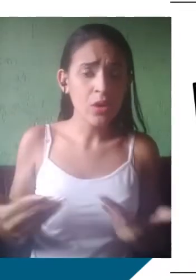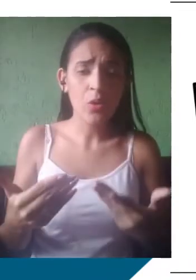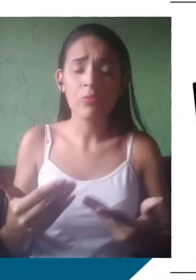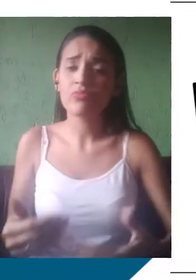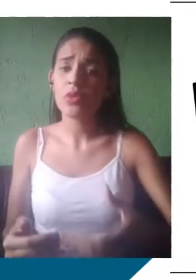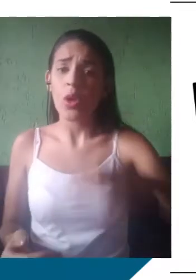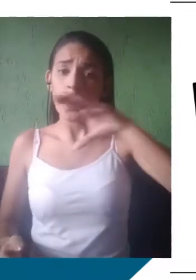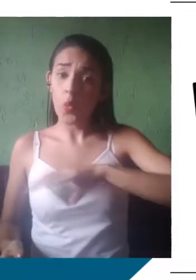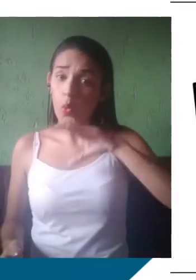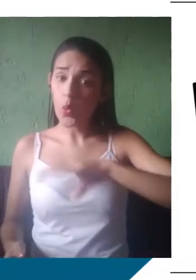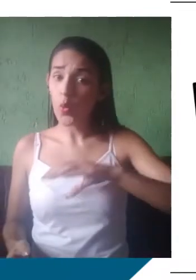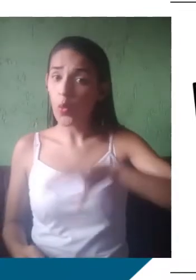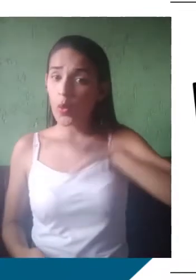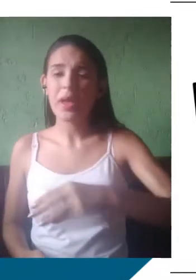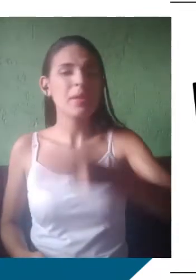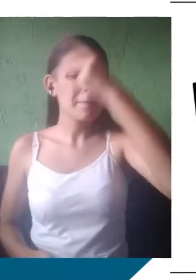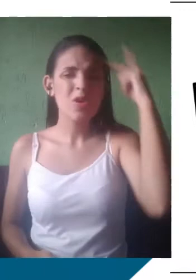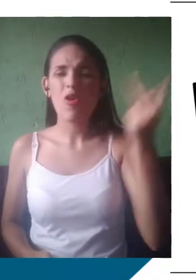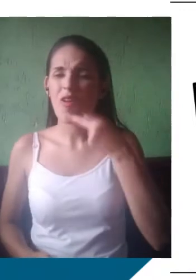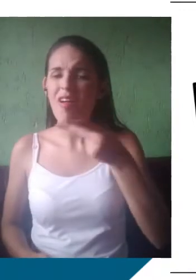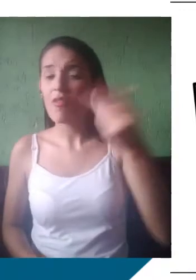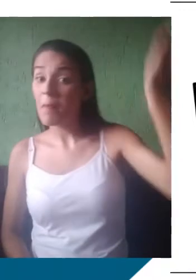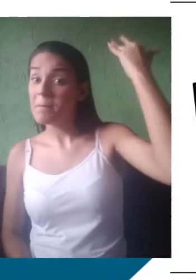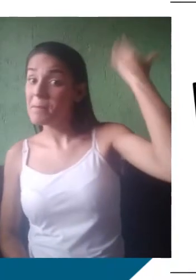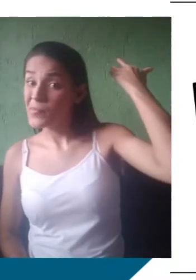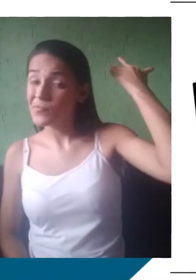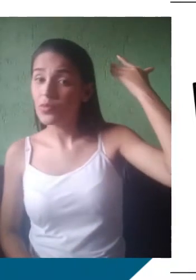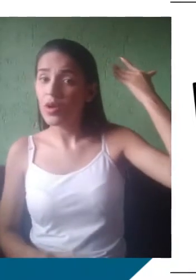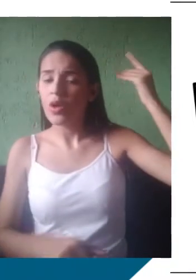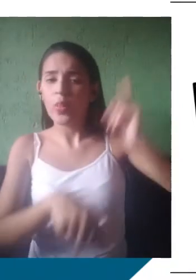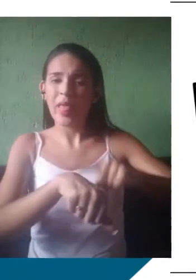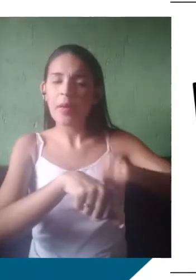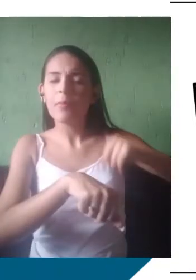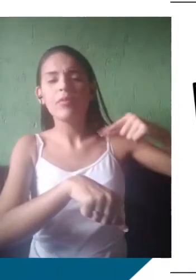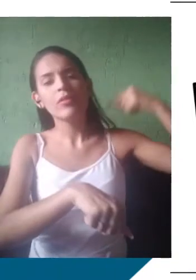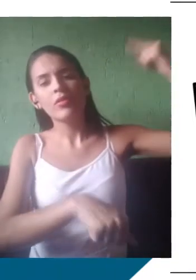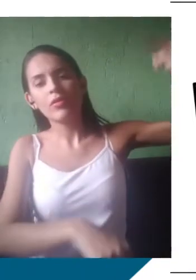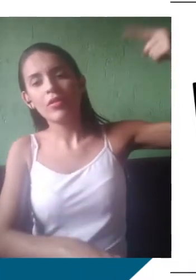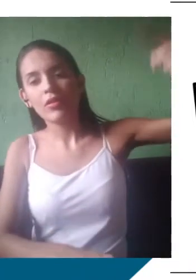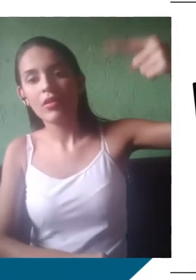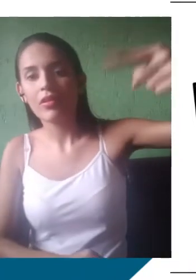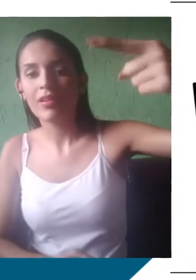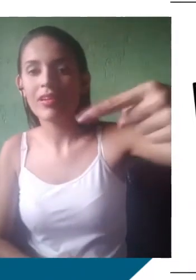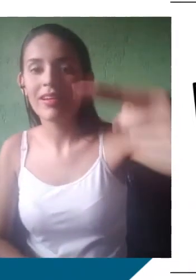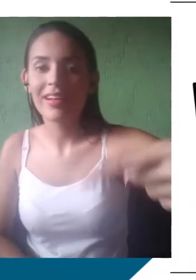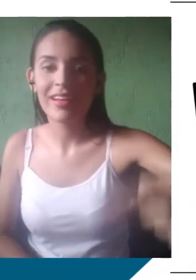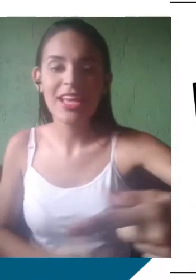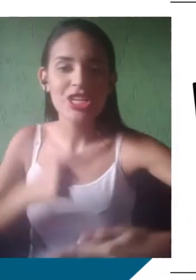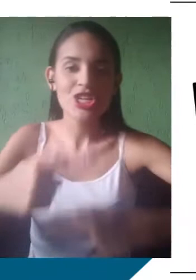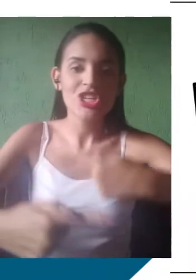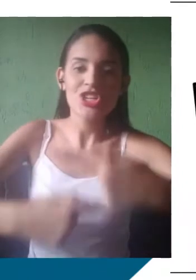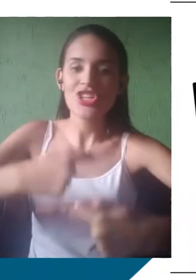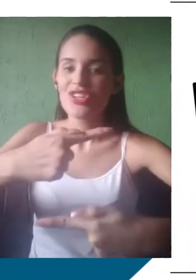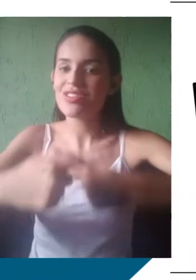a gente fala hoje. Então, as mudanças que ocorreram ali, tanto no aspecto fonológico, morfológico, sintático